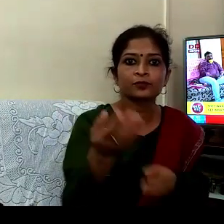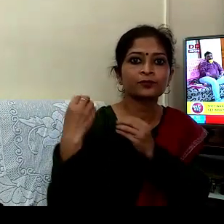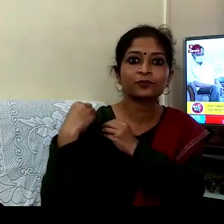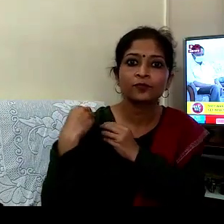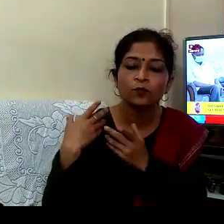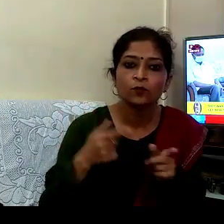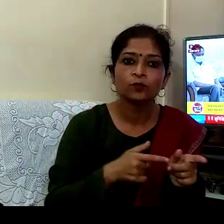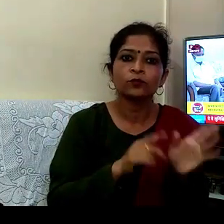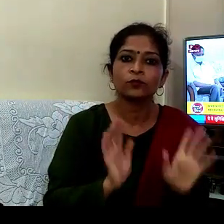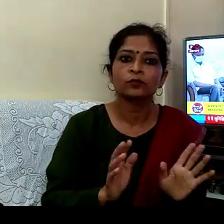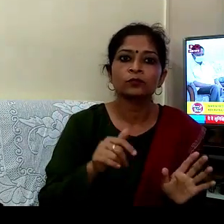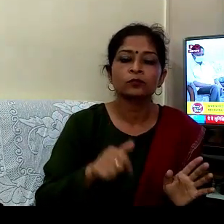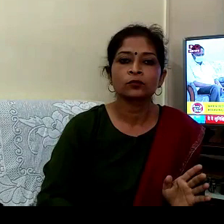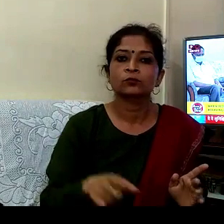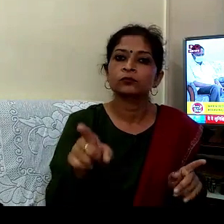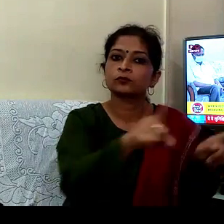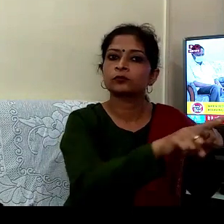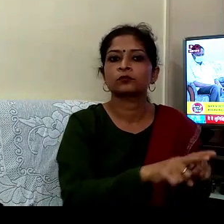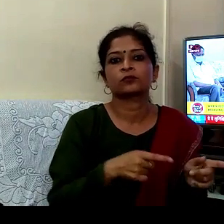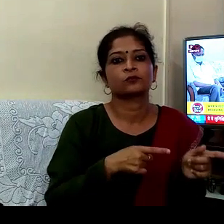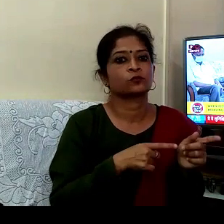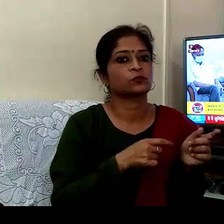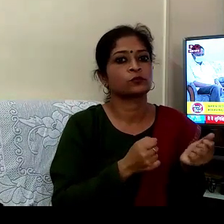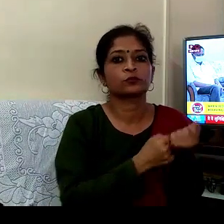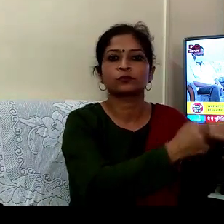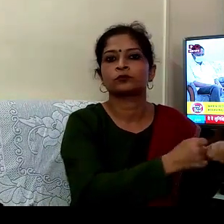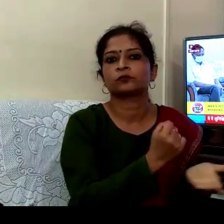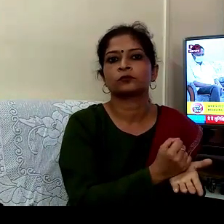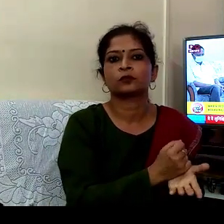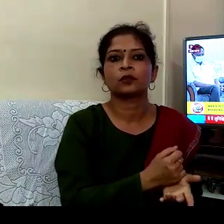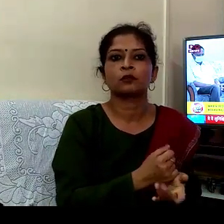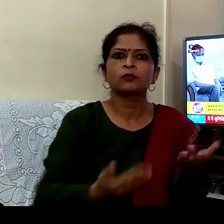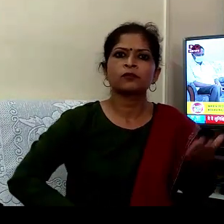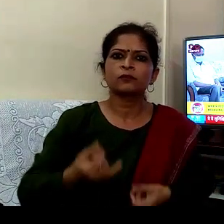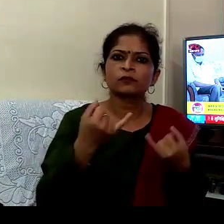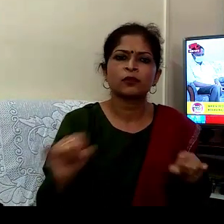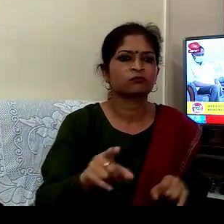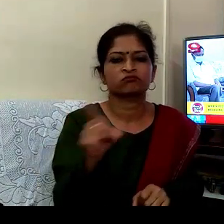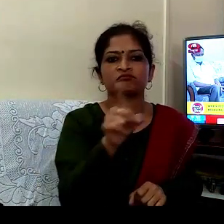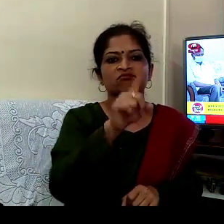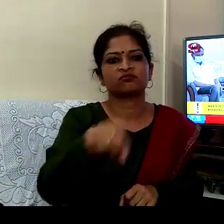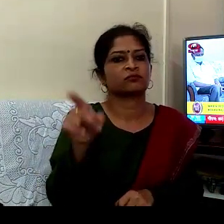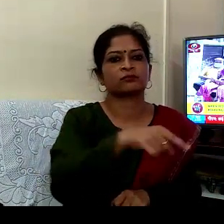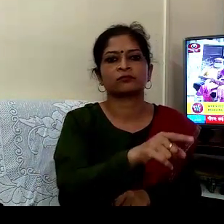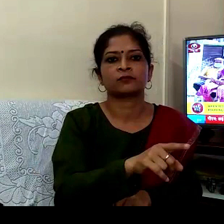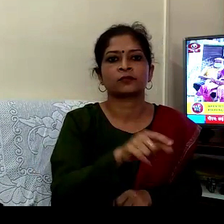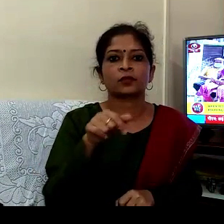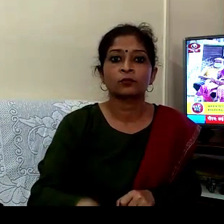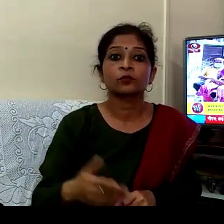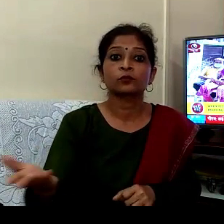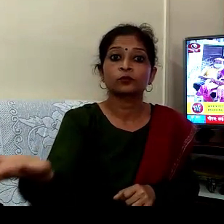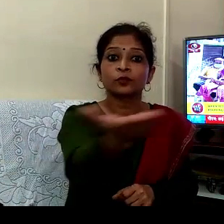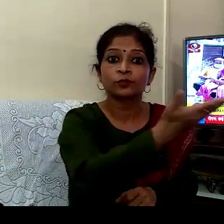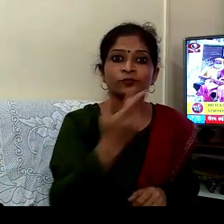جمعے داری دکھا رہے ہیں تو ان کے ساتھ خراب بیہوار کرنا کہیں سے بھی جائد نہیں ہے بلکہ ان کے